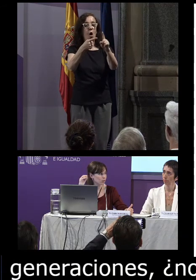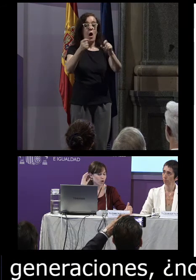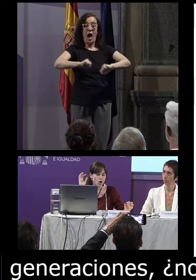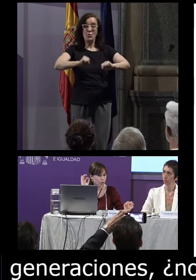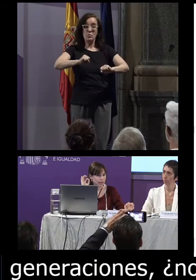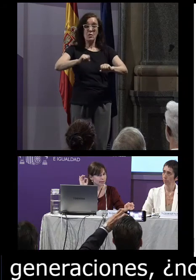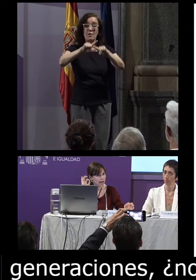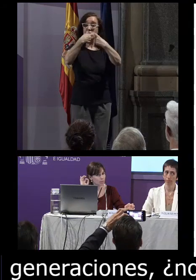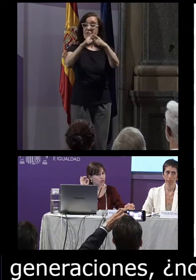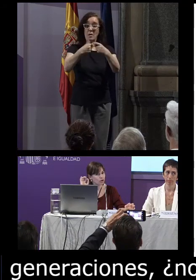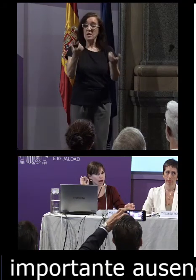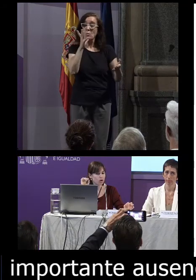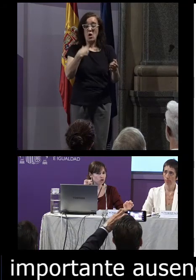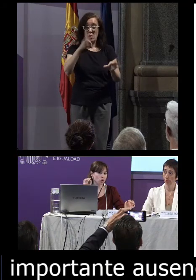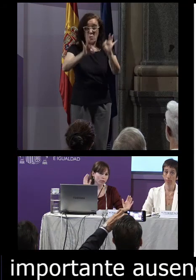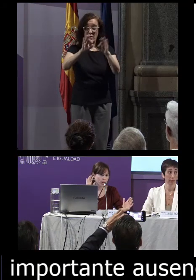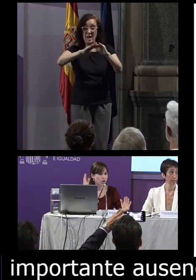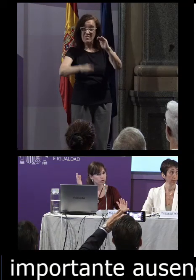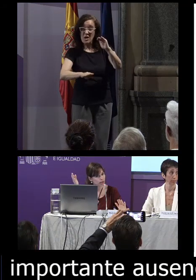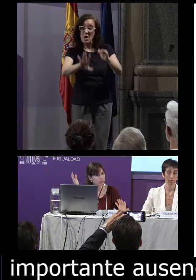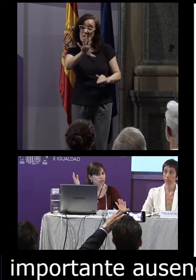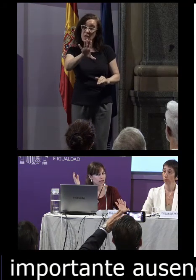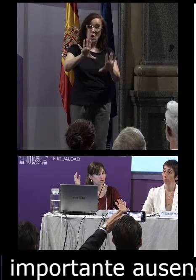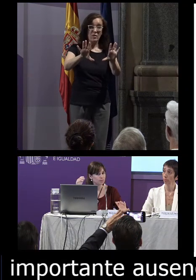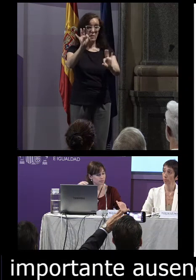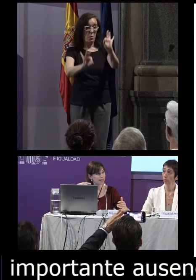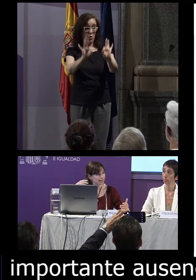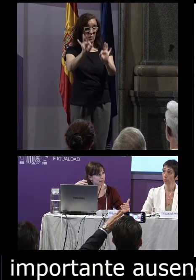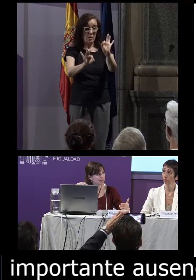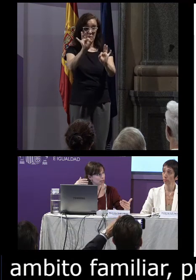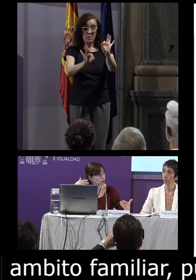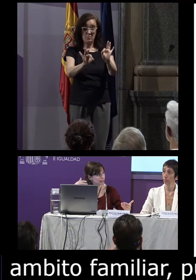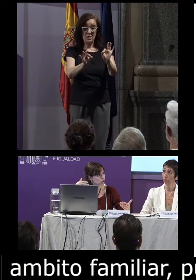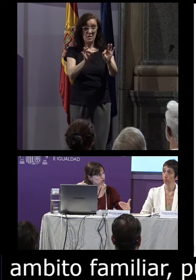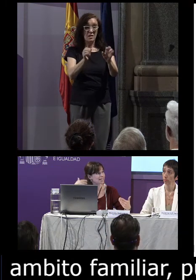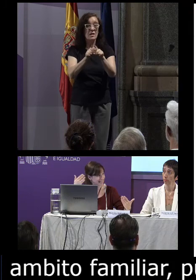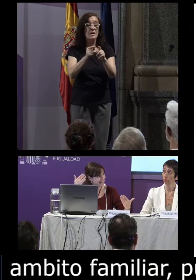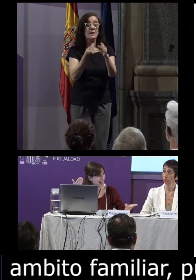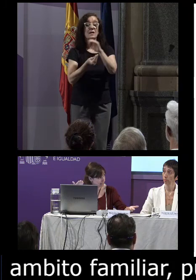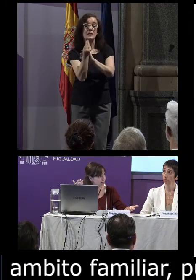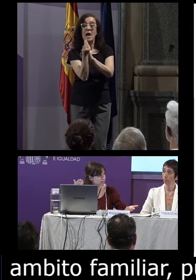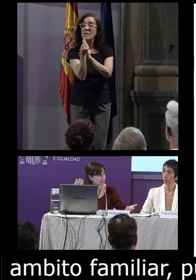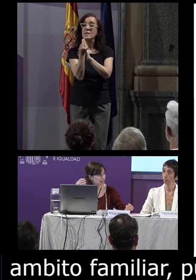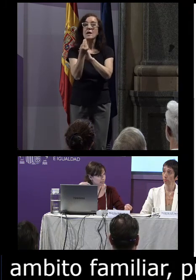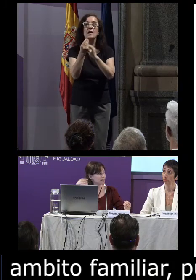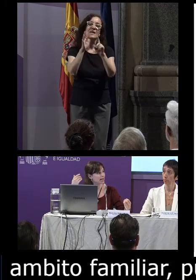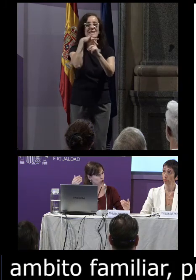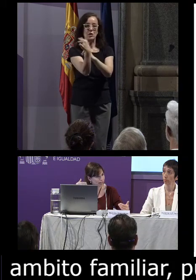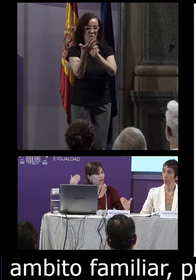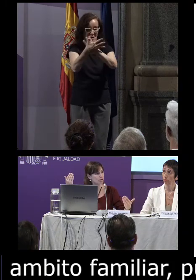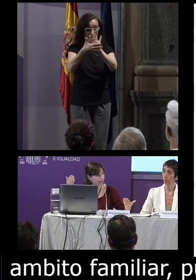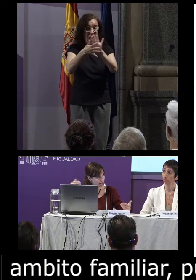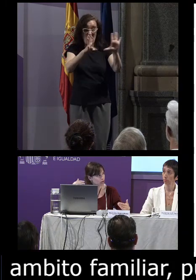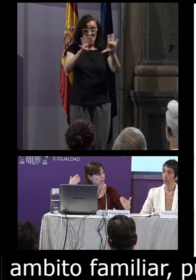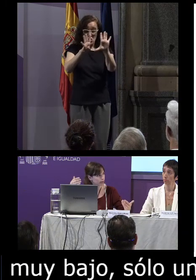que un porcentaje muy muy bajo solo un 5 o un 10% nace en contextos signantes es decir que el